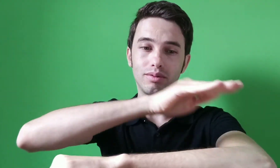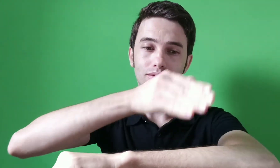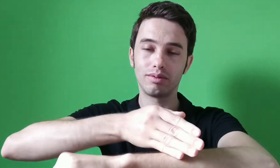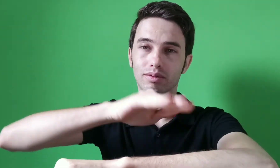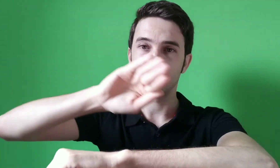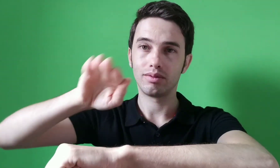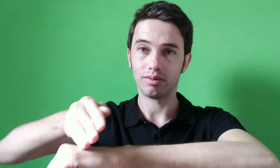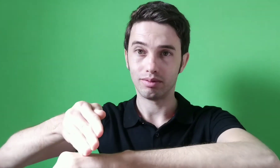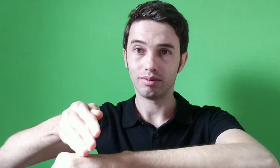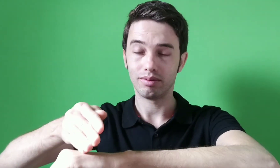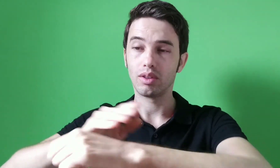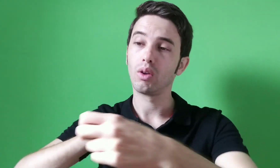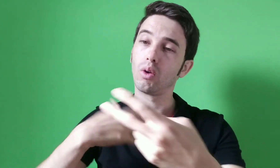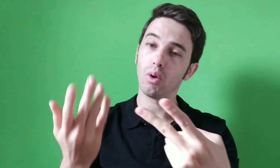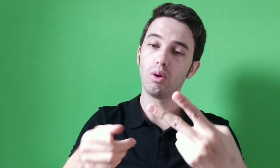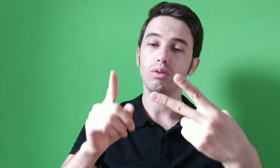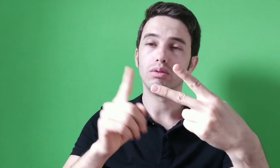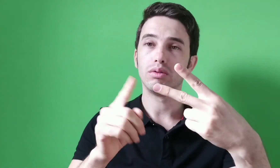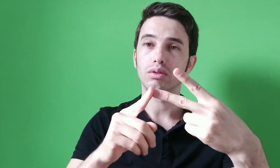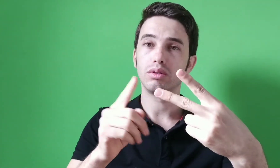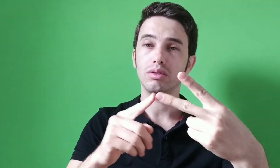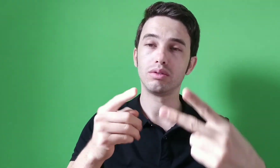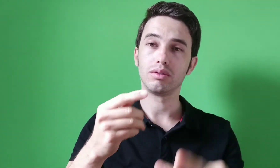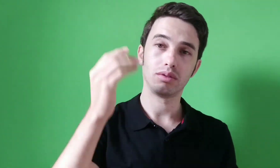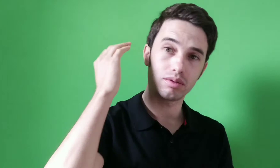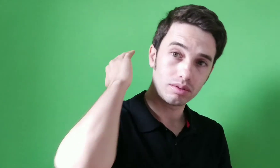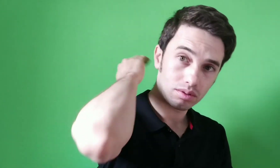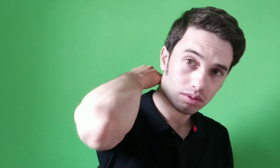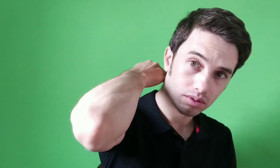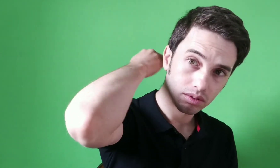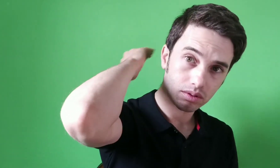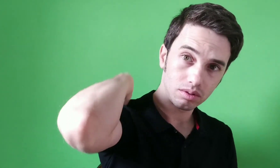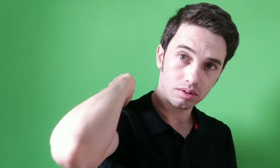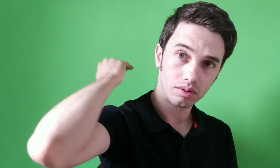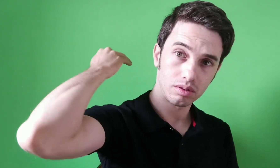camelo ou camelo.